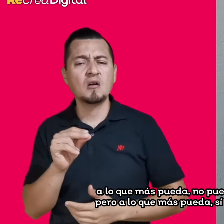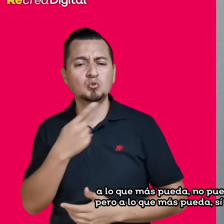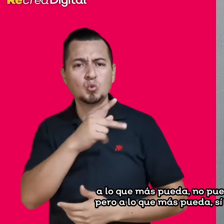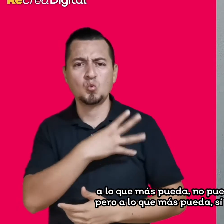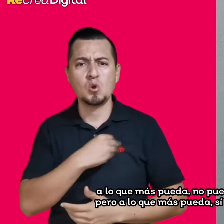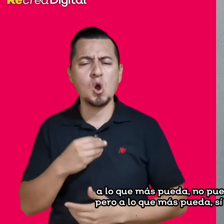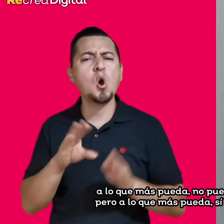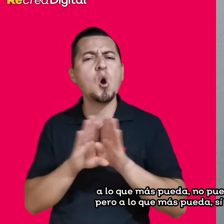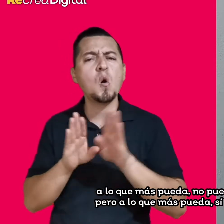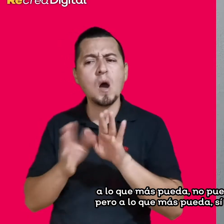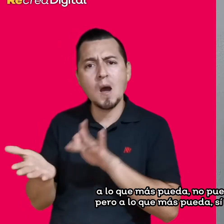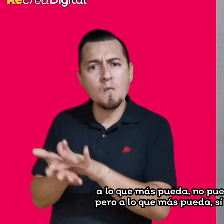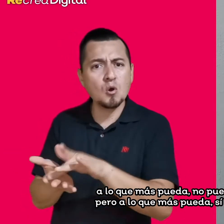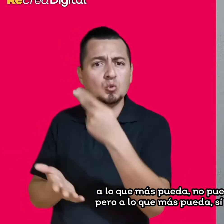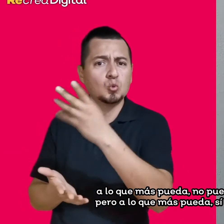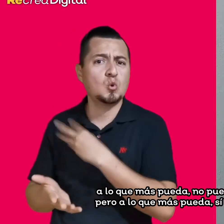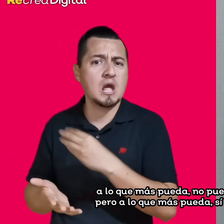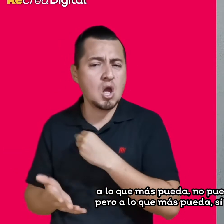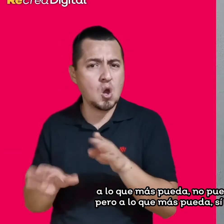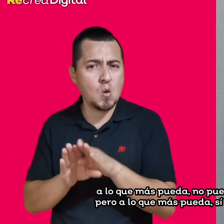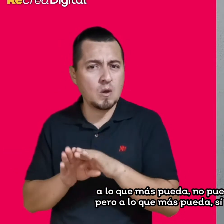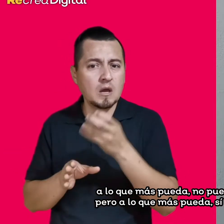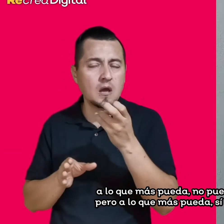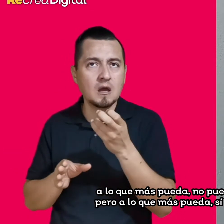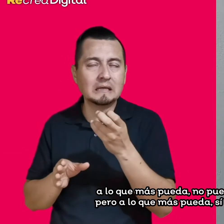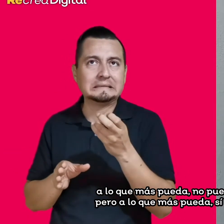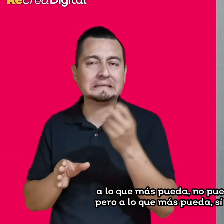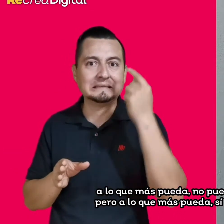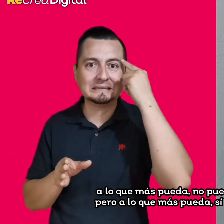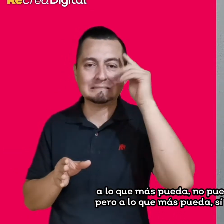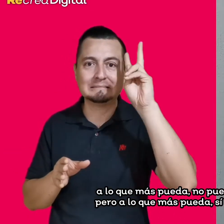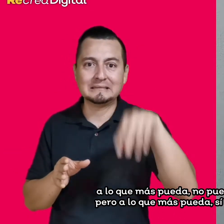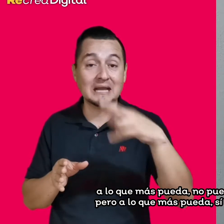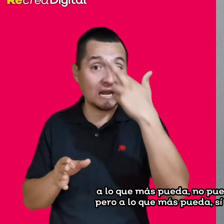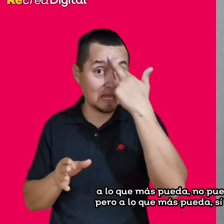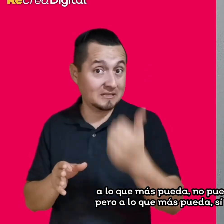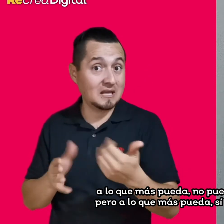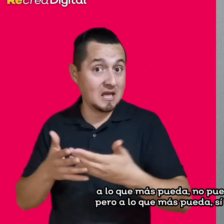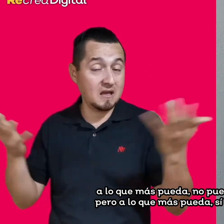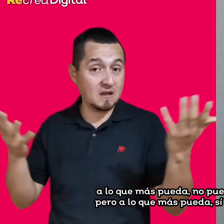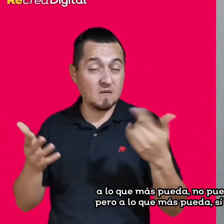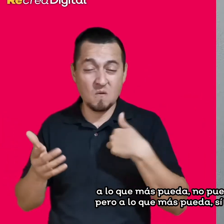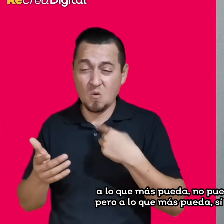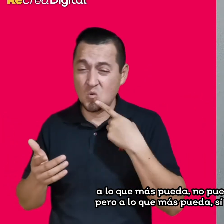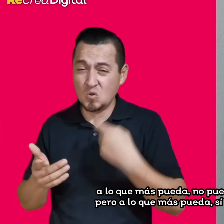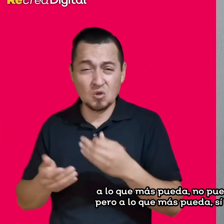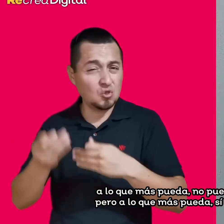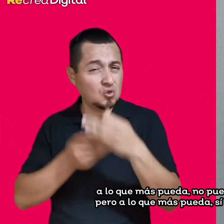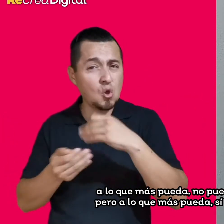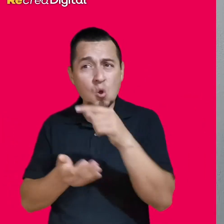a lo que más pueda. No puedo ir a todos los lugares, pero a lo más que pueda, sí la llevo, sí trato de estar